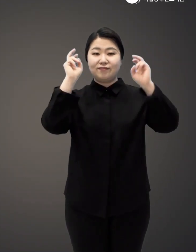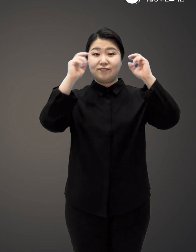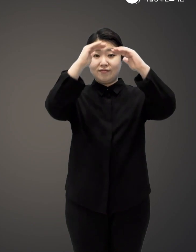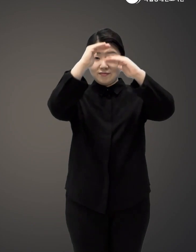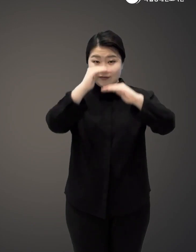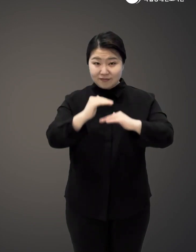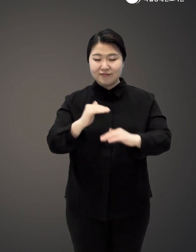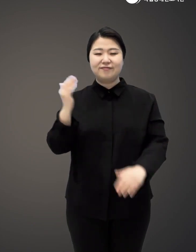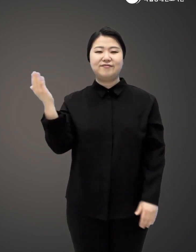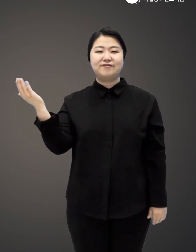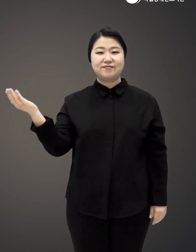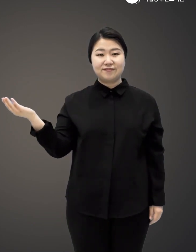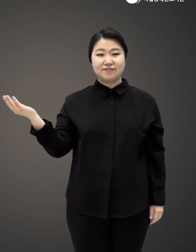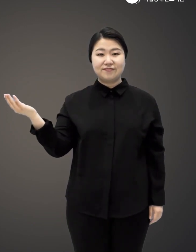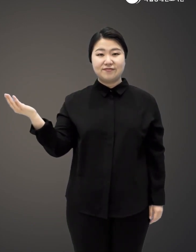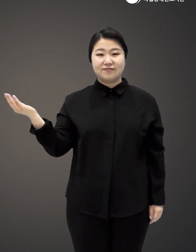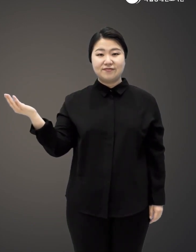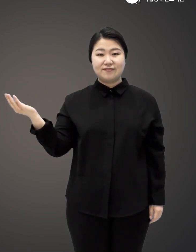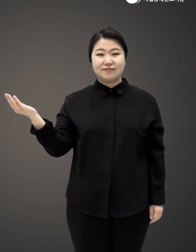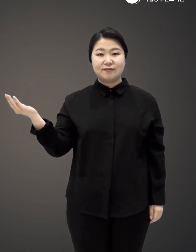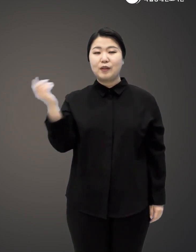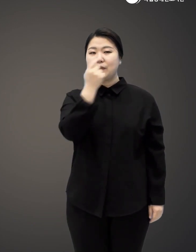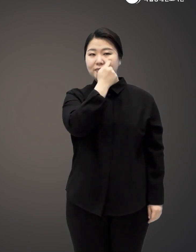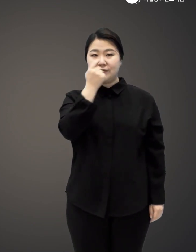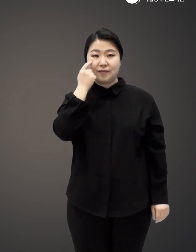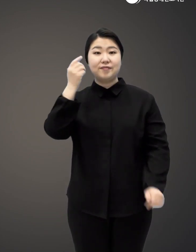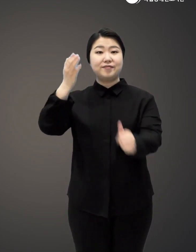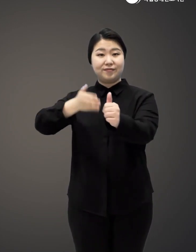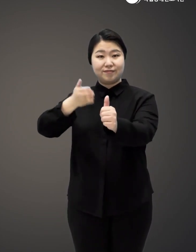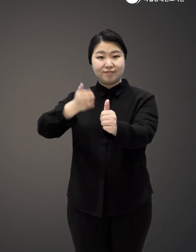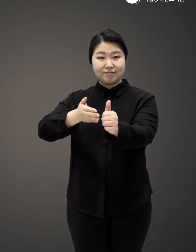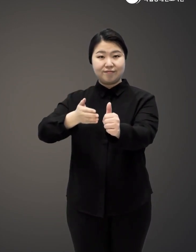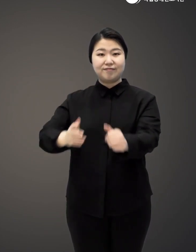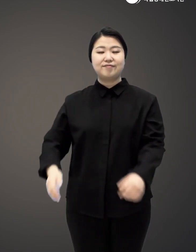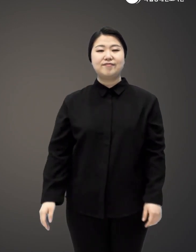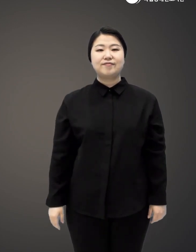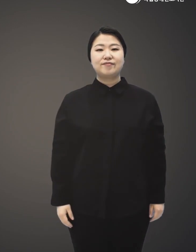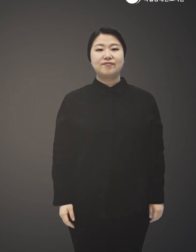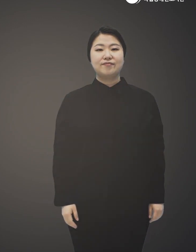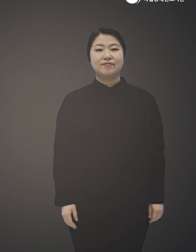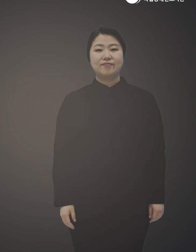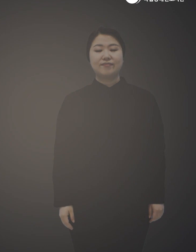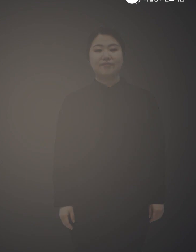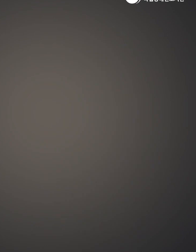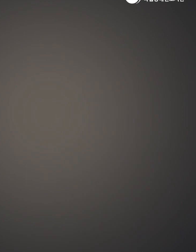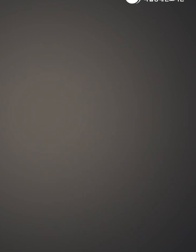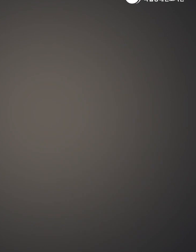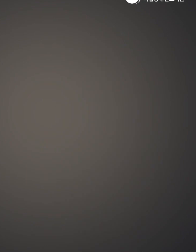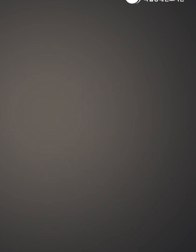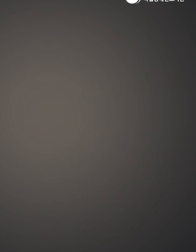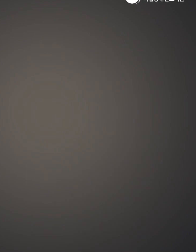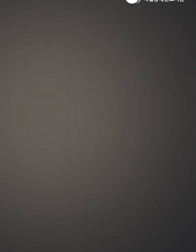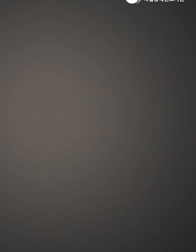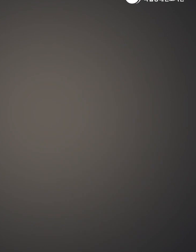저자 최정화 출판사 열린 책들